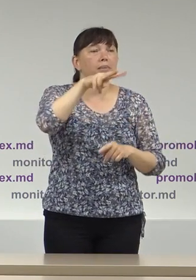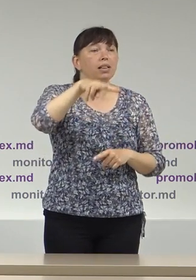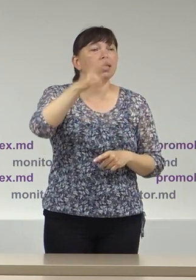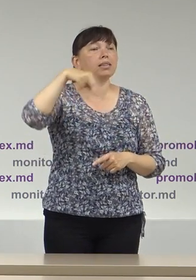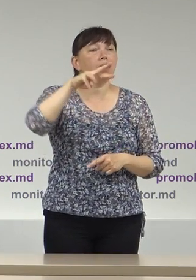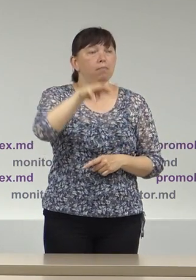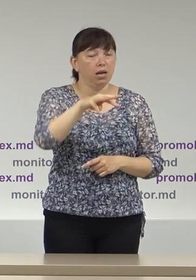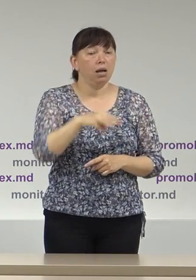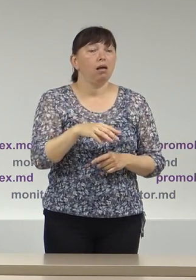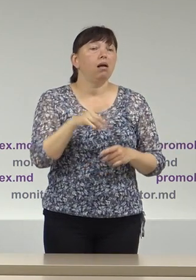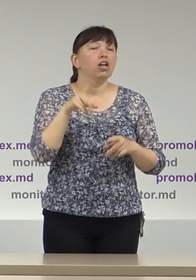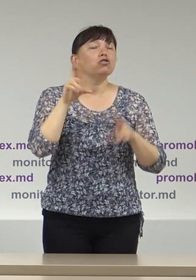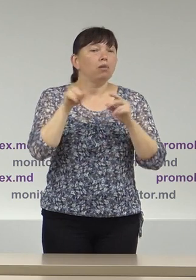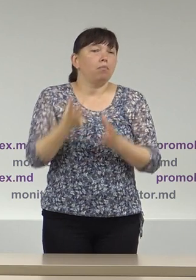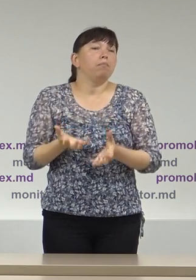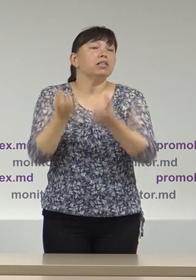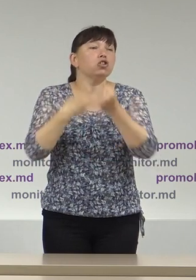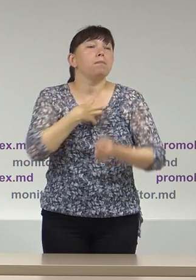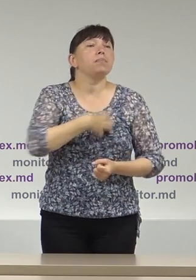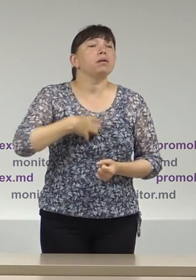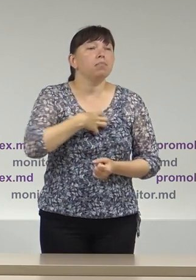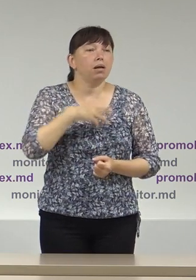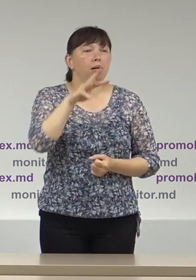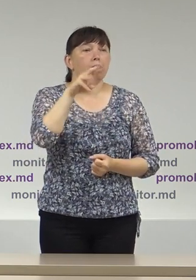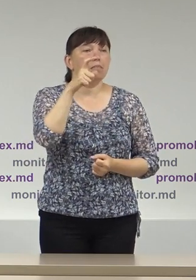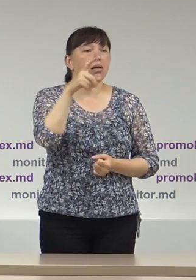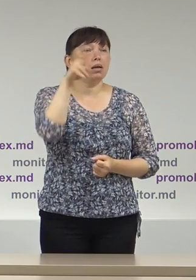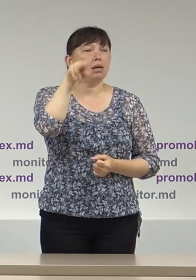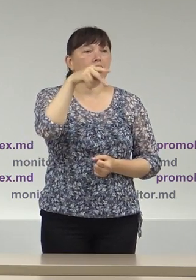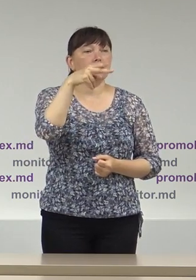în interesele unui primar din satul măgdăcești.